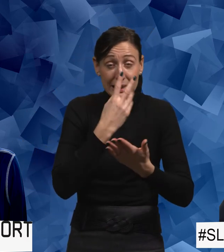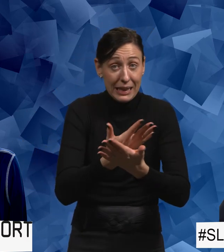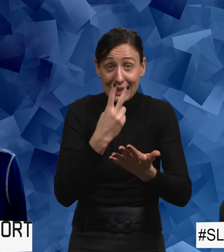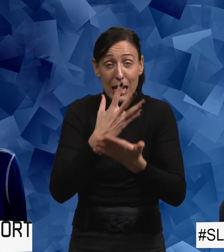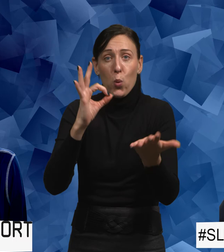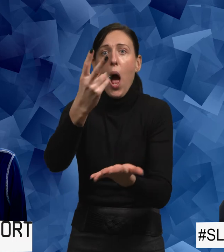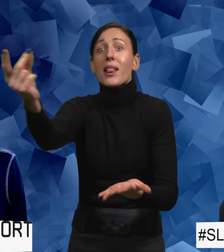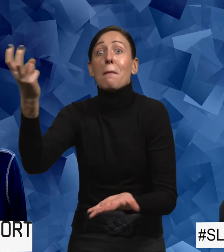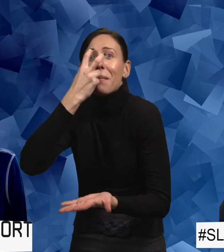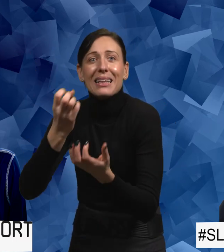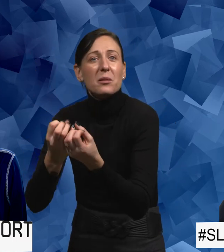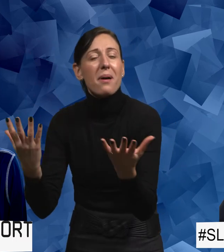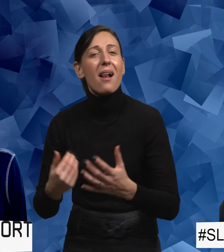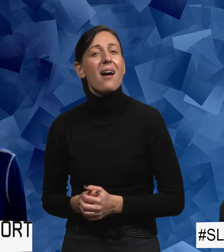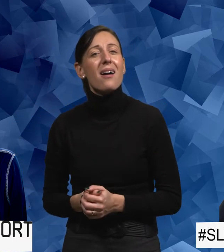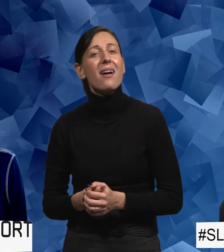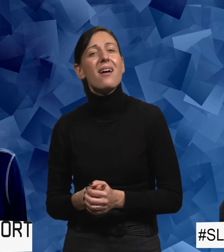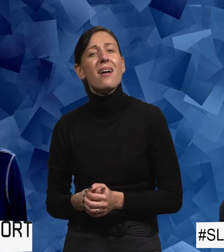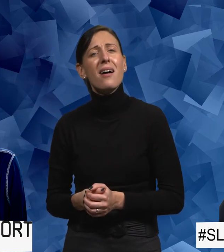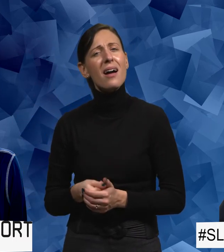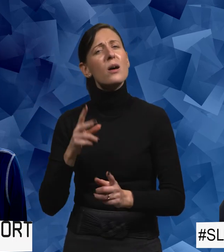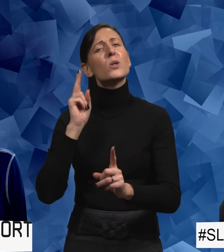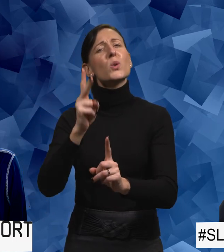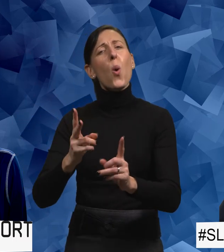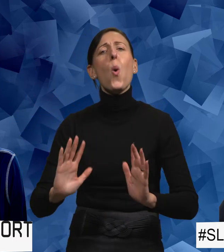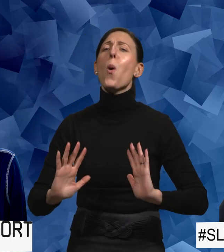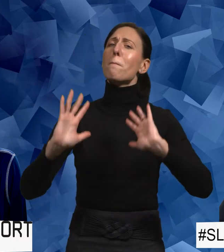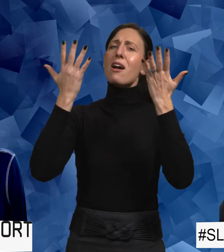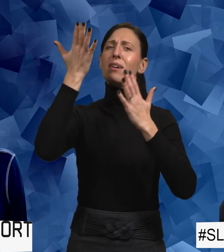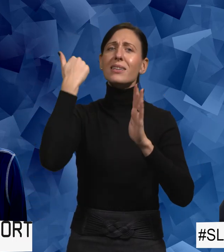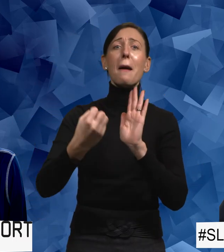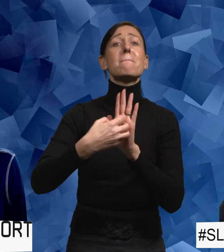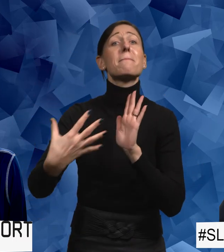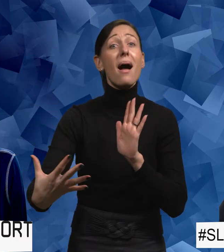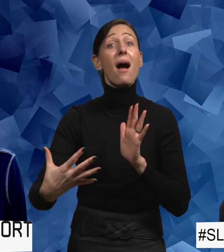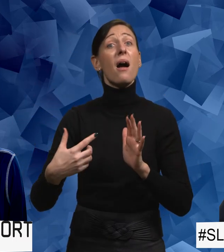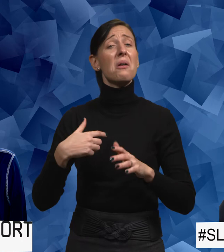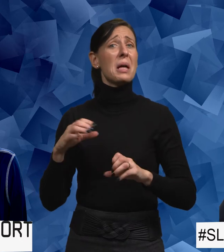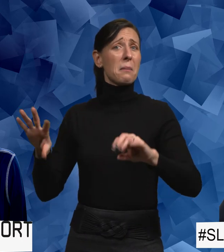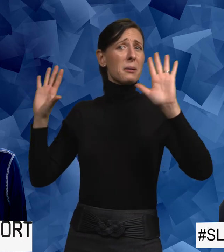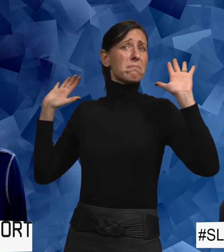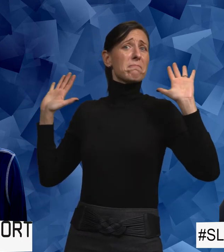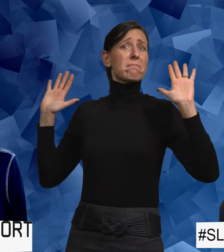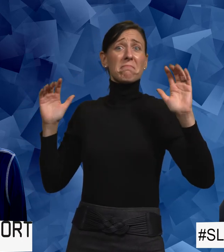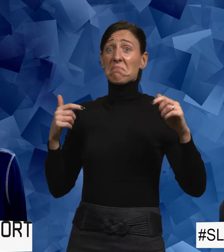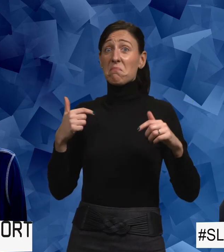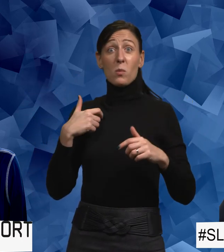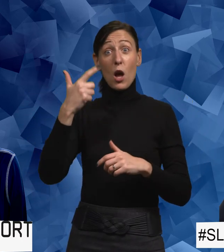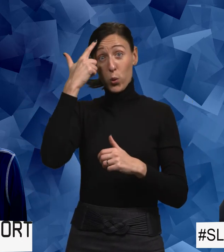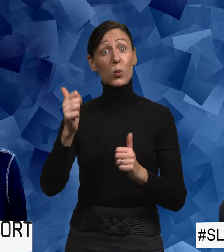hur andra blinda spelar. Så att, alltså sådana upplevelser kan ju göra att du släpper det helt va. Och jag tror tyvärr